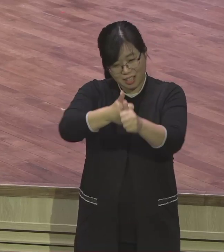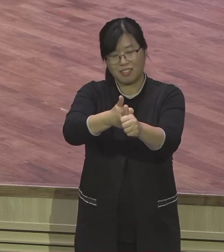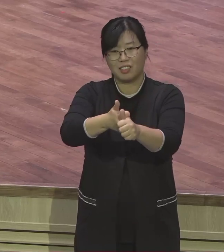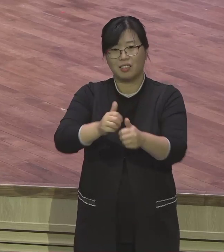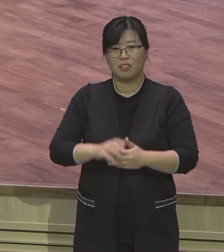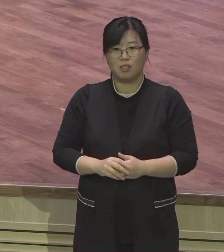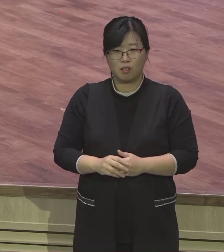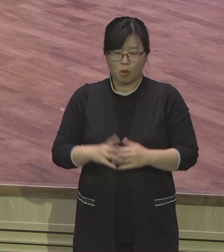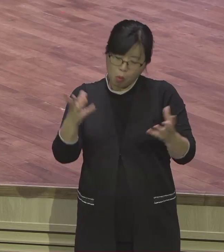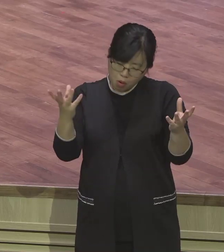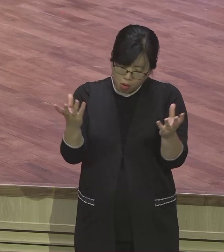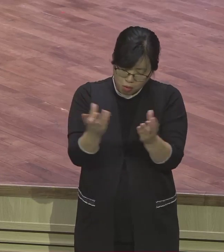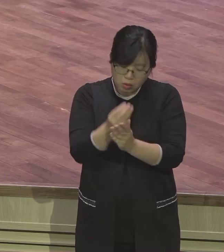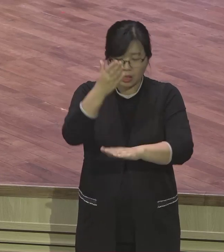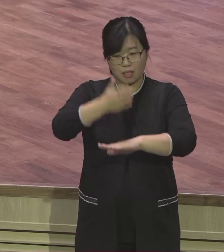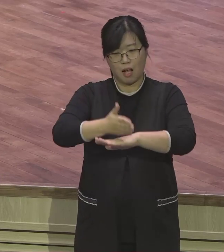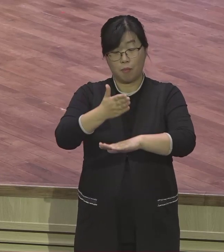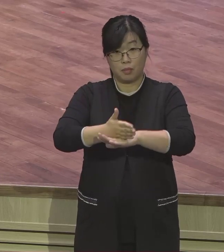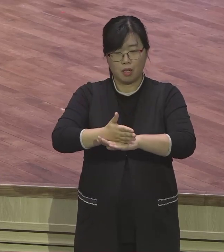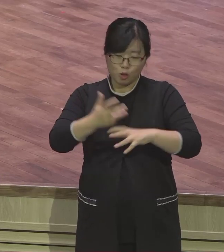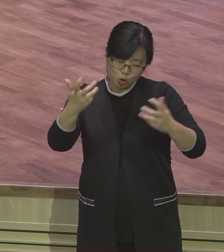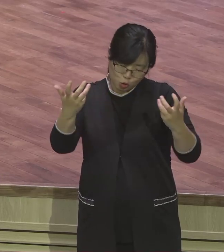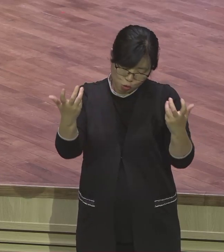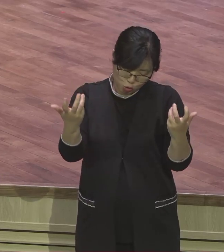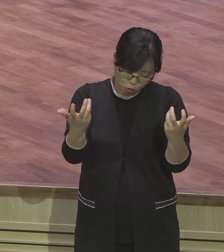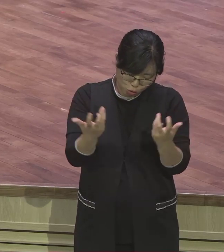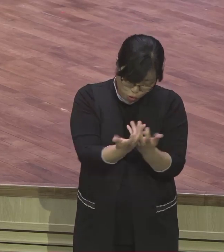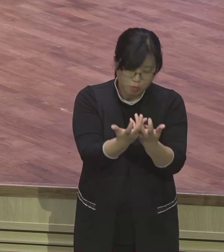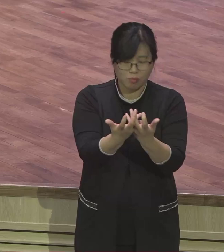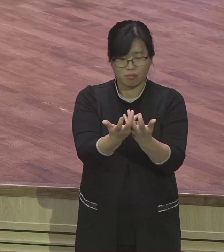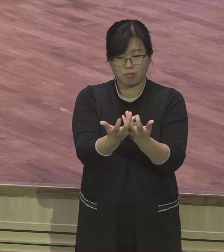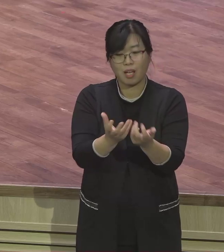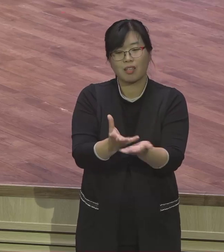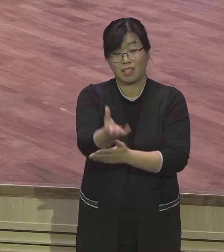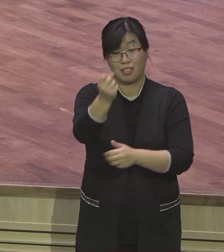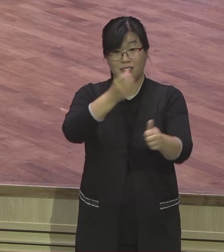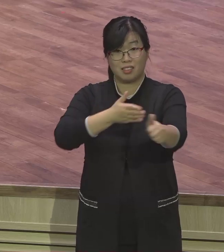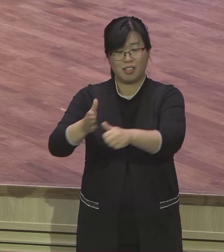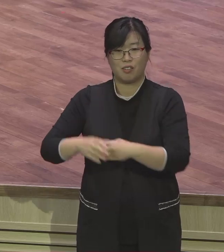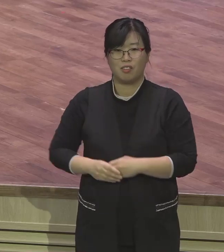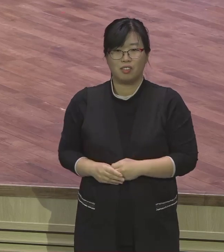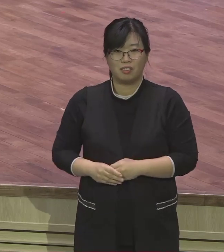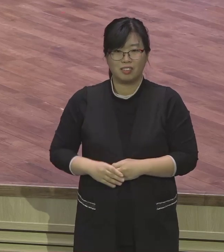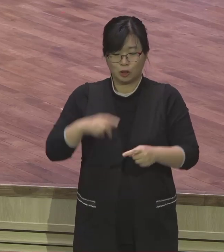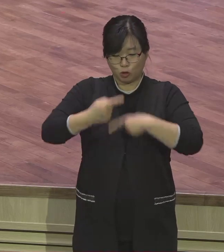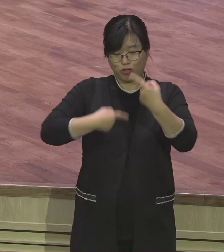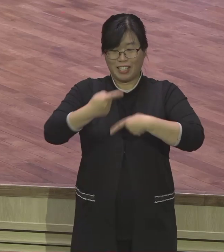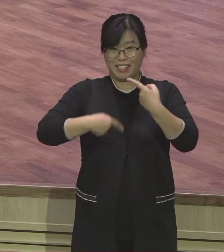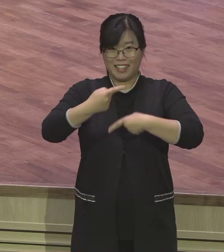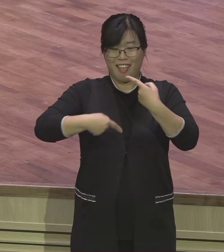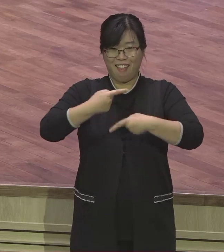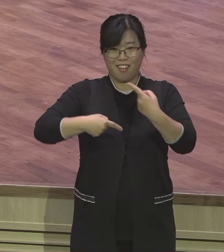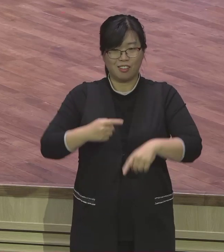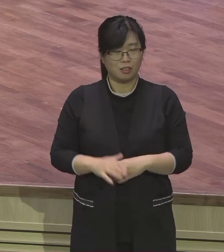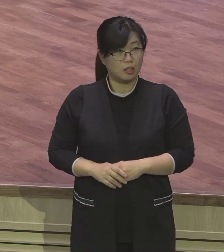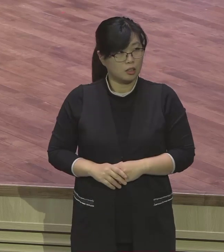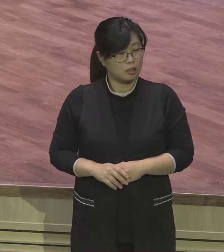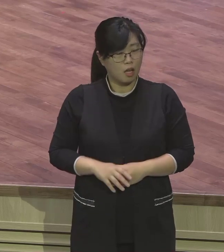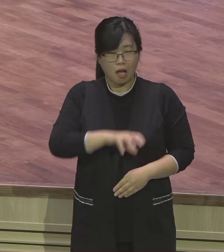감사. 그거로 충만하시기 바랍니다. 입에서 그저. 저 지사님 만나면 입에서 감사. 감사. 은혜